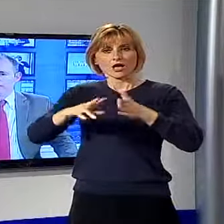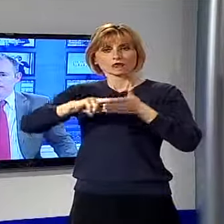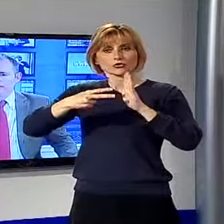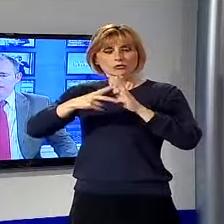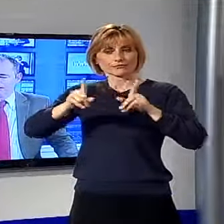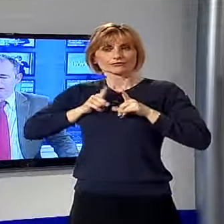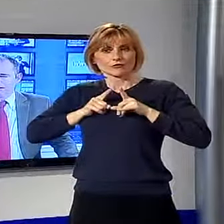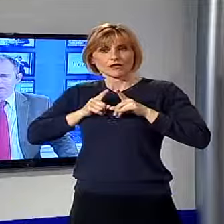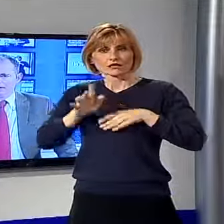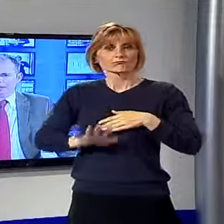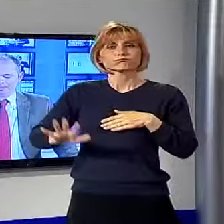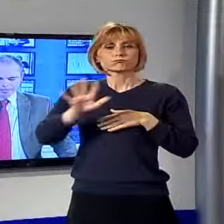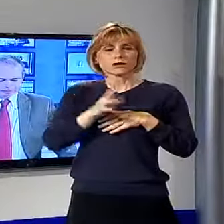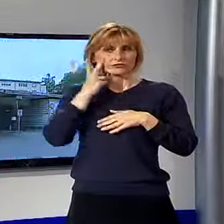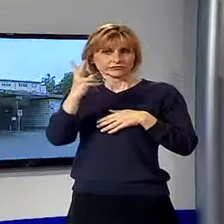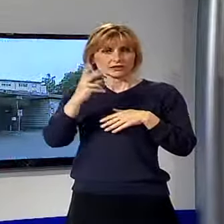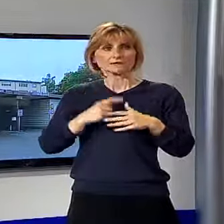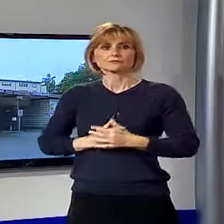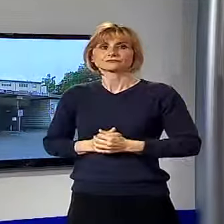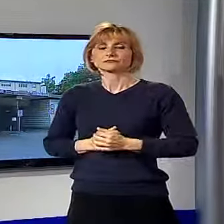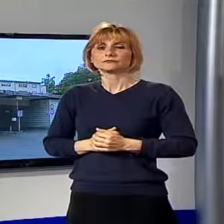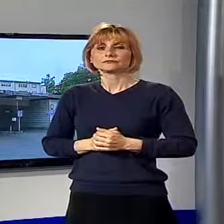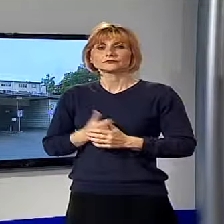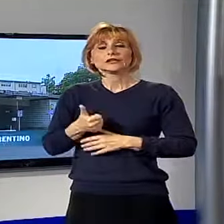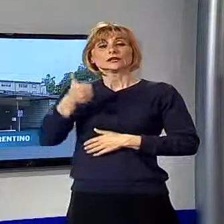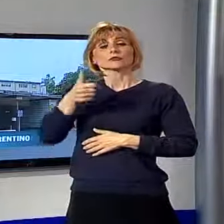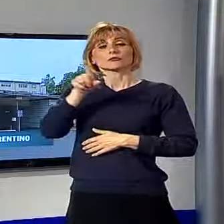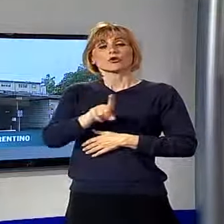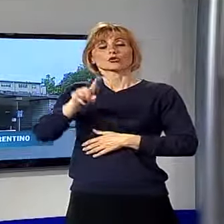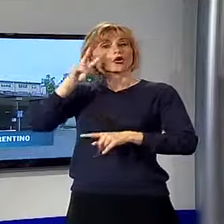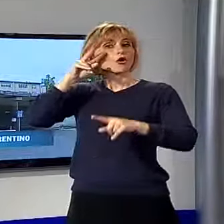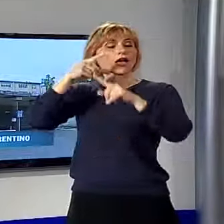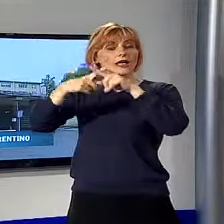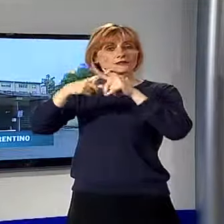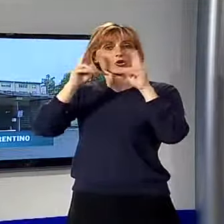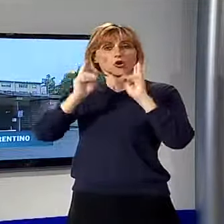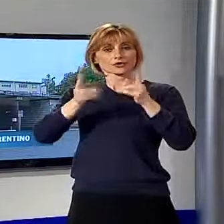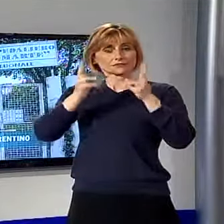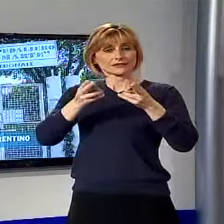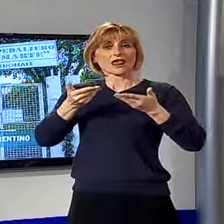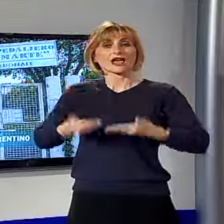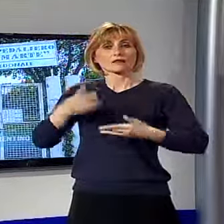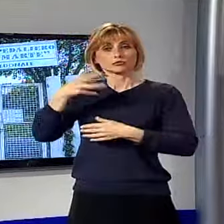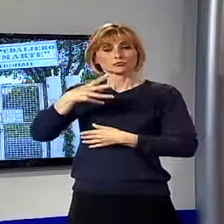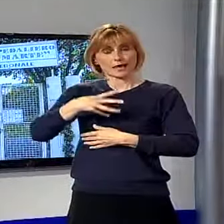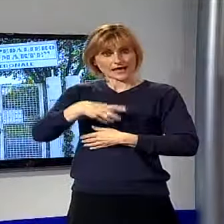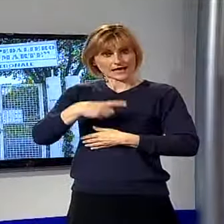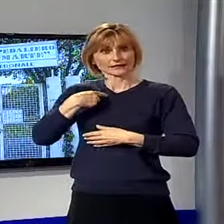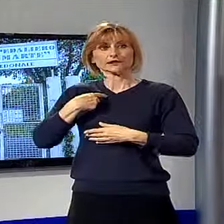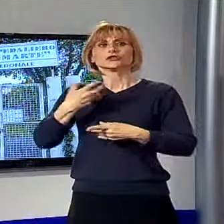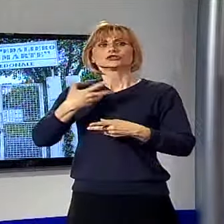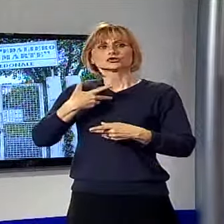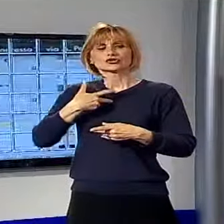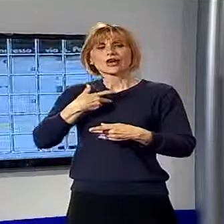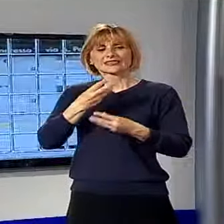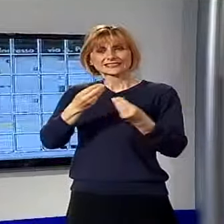sorveglianza degli spazi. Vediamo. Primo giorno da ex ospedale per il Campo di Marte, dove comunque sono rimasti